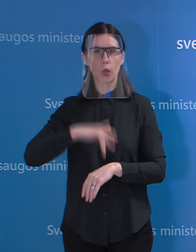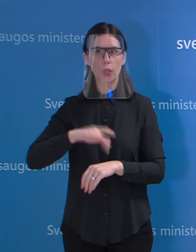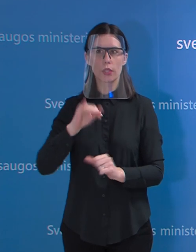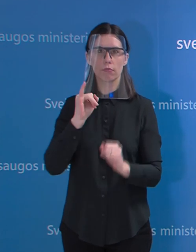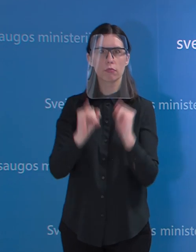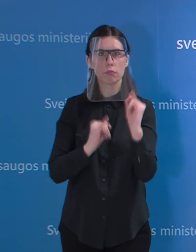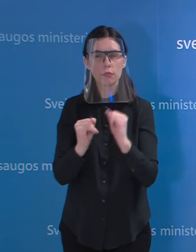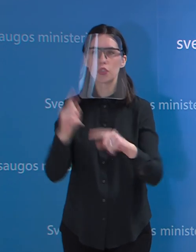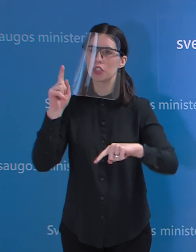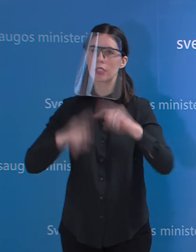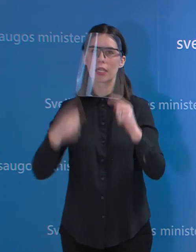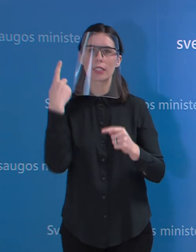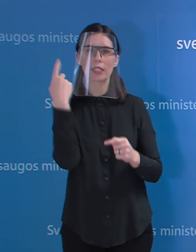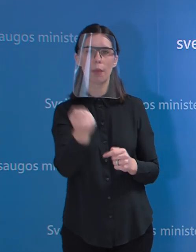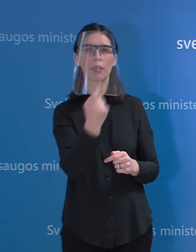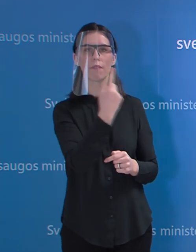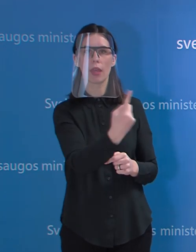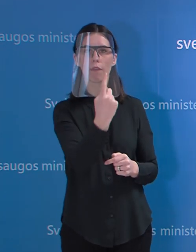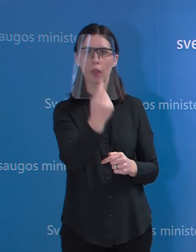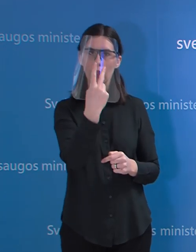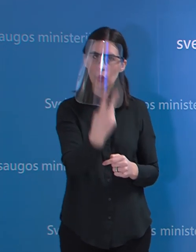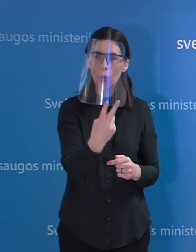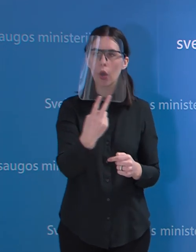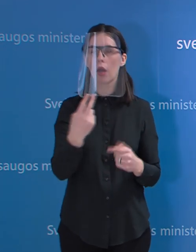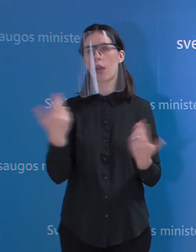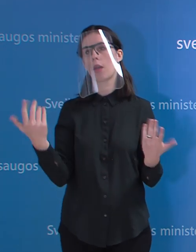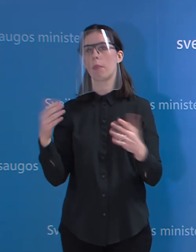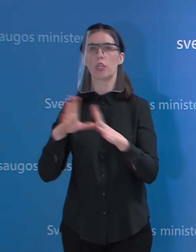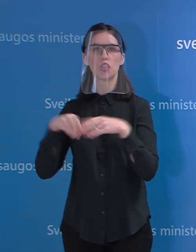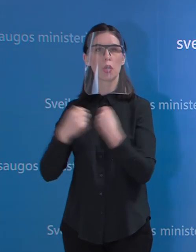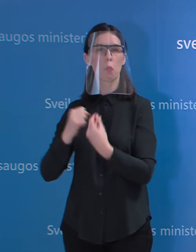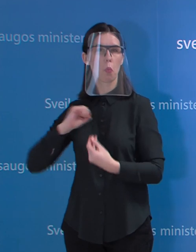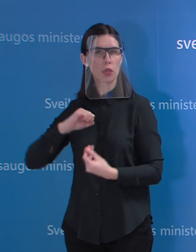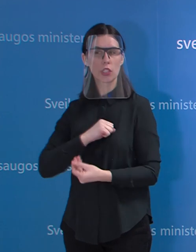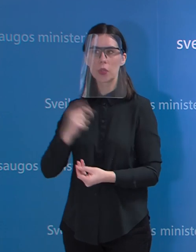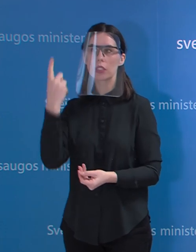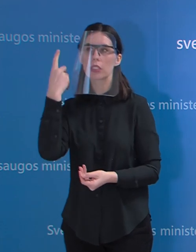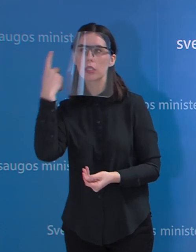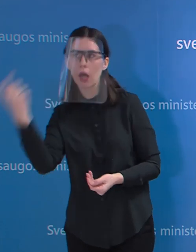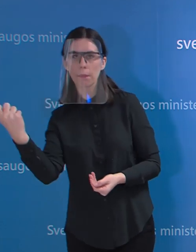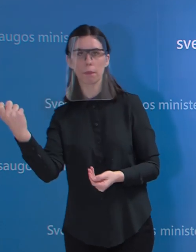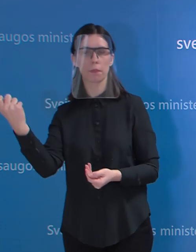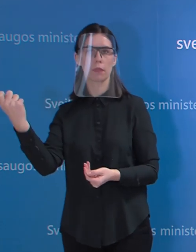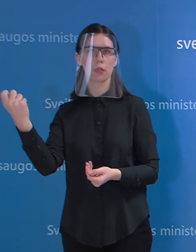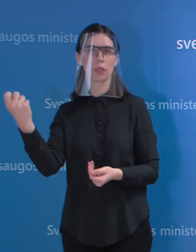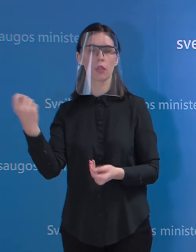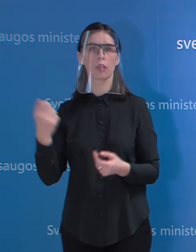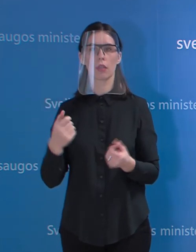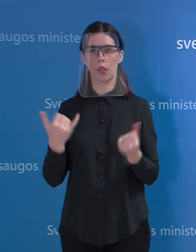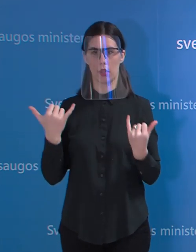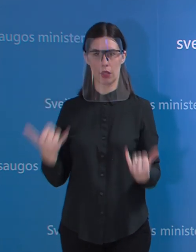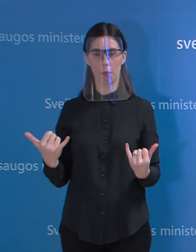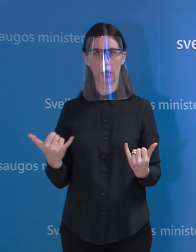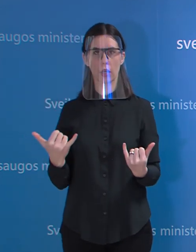1,1,2, kiti šeimos gydytojai, kuris registruoja į karščiaimo kliniką, tai kas dabar turi skambinti